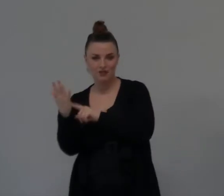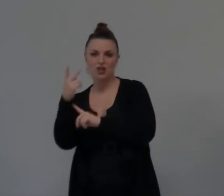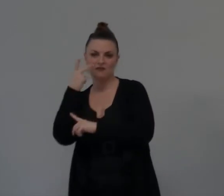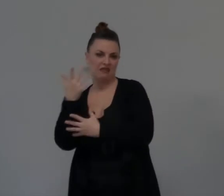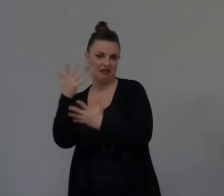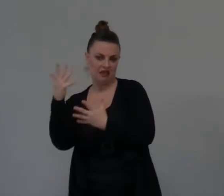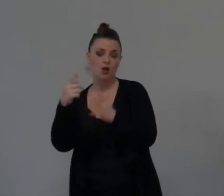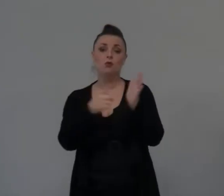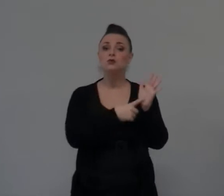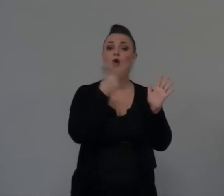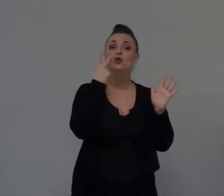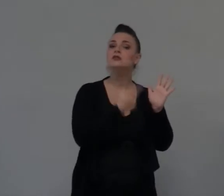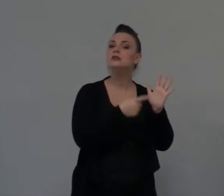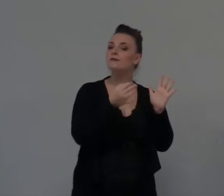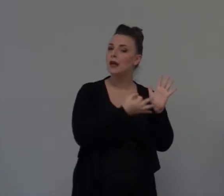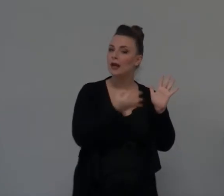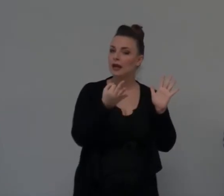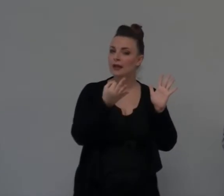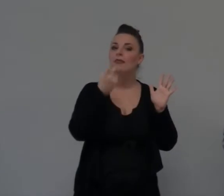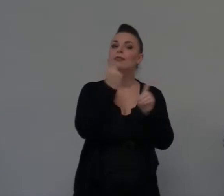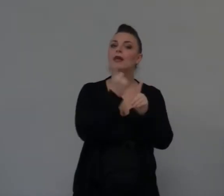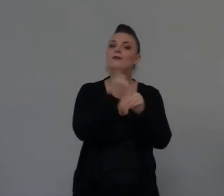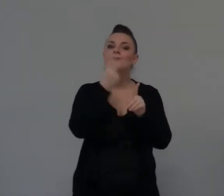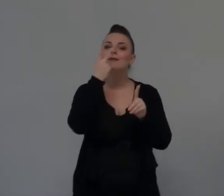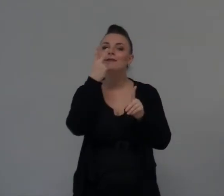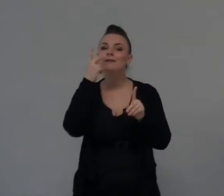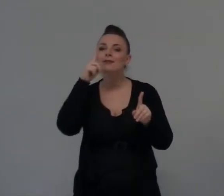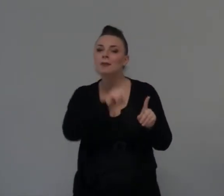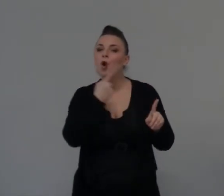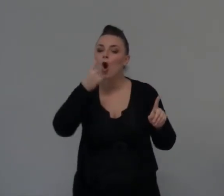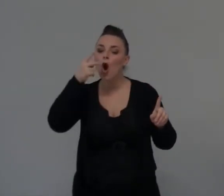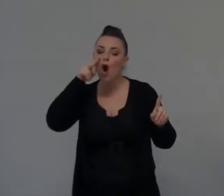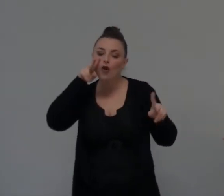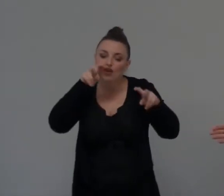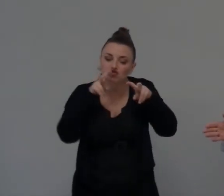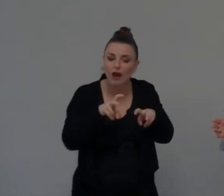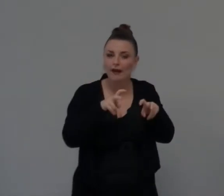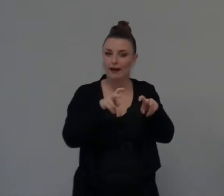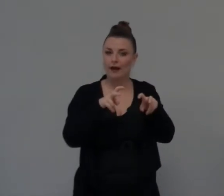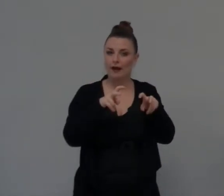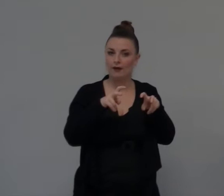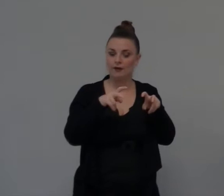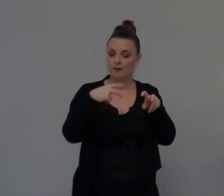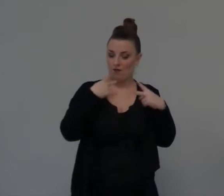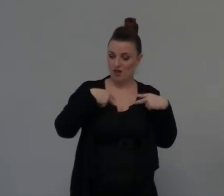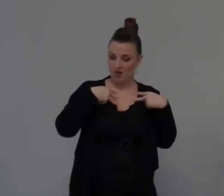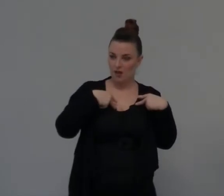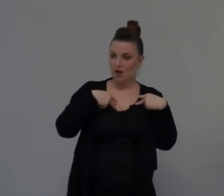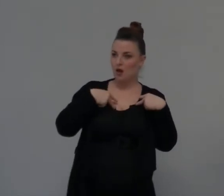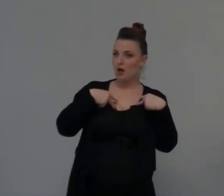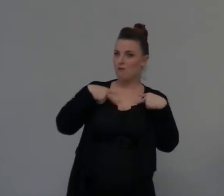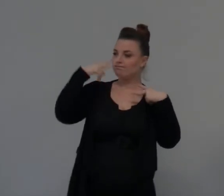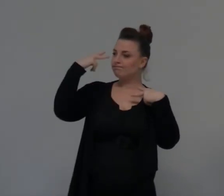opera all'interno delle nostre vite, in maniera di farle andare in una dimensione piuttosto